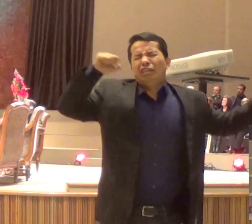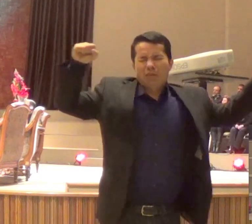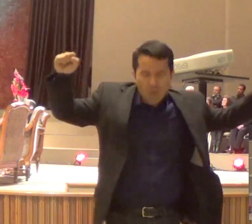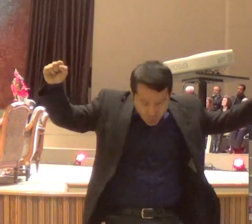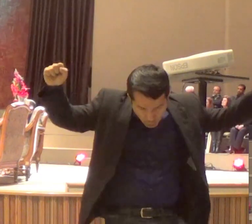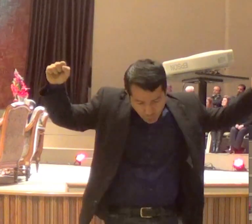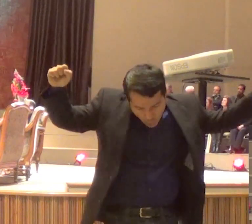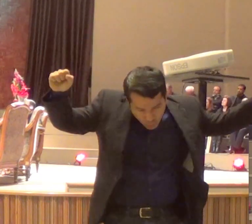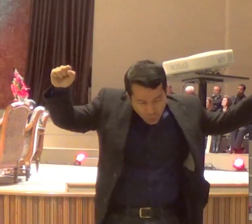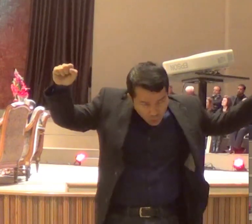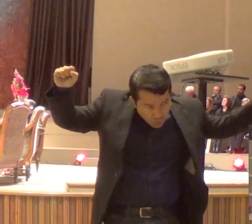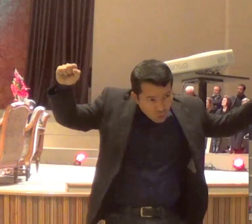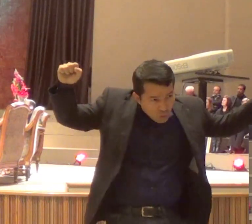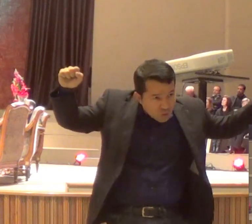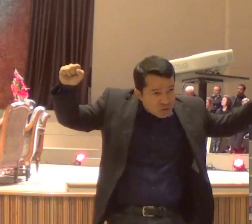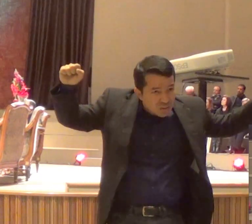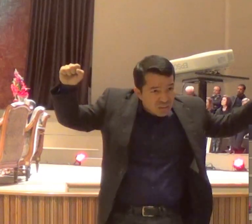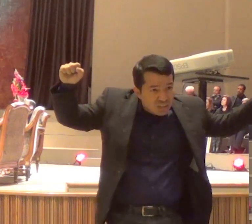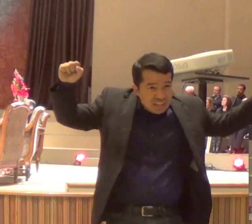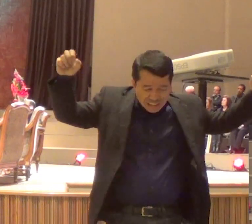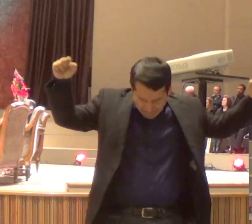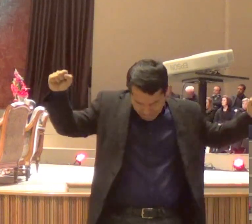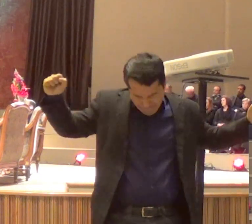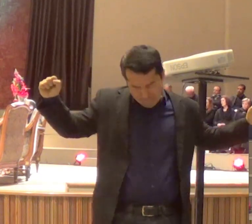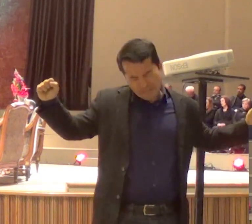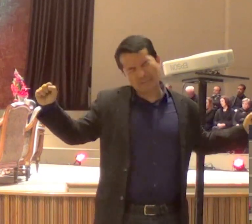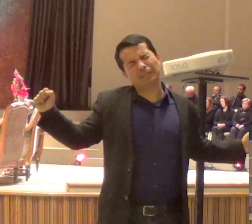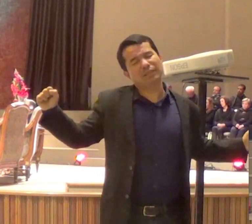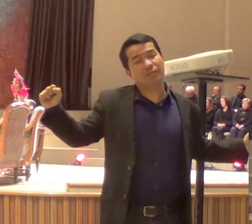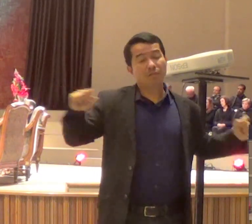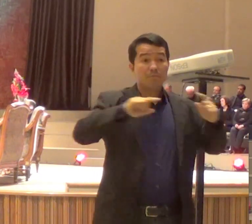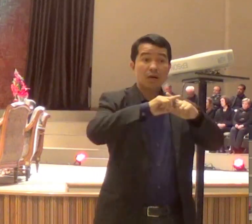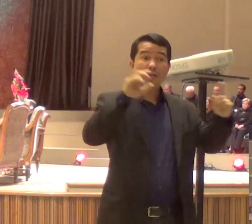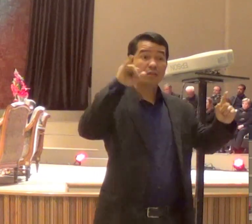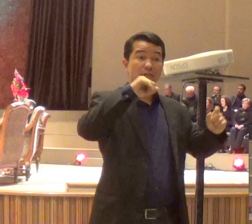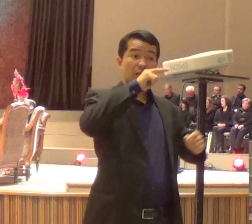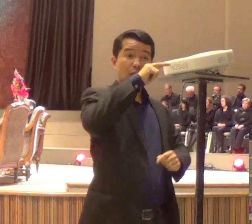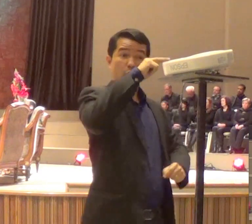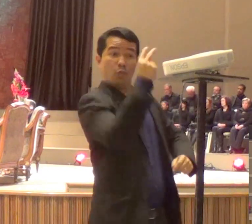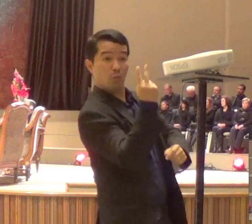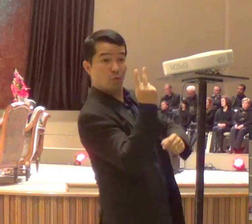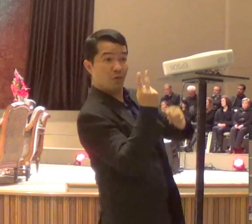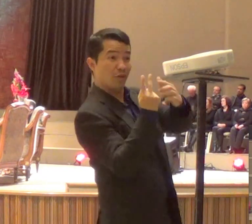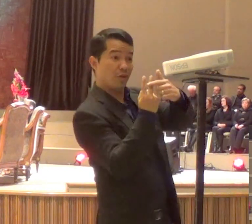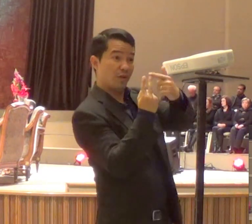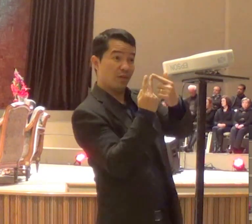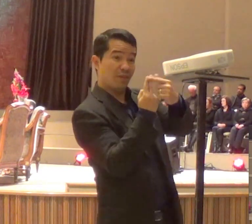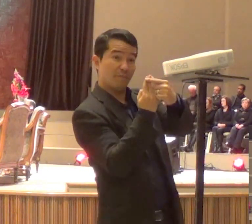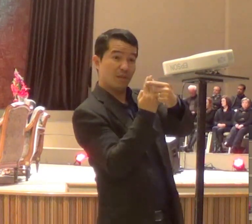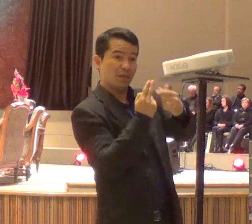e se você for, crucificado, de cabeça para baixo, é o contrário, você tem que fazer força, com as mãos,